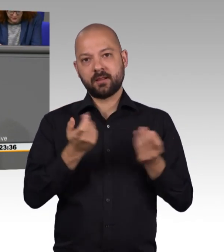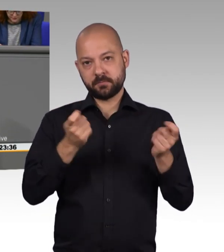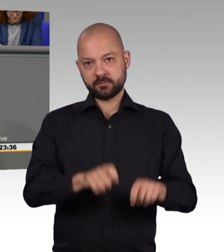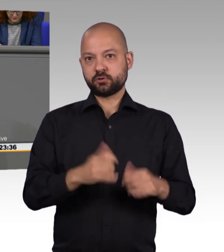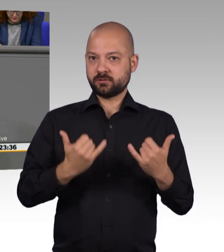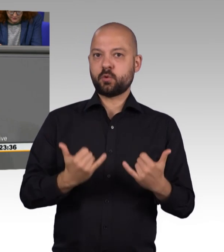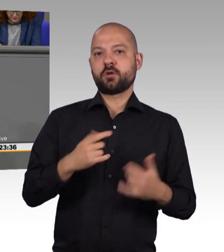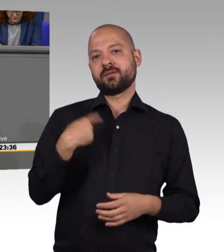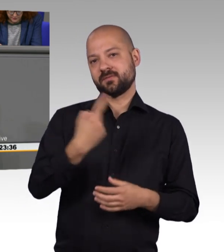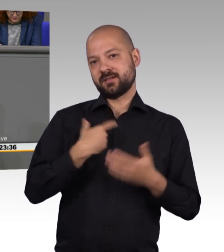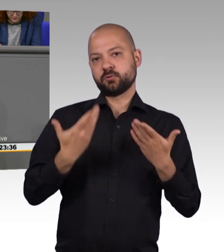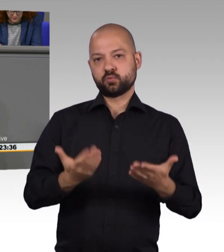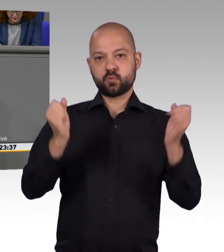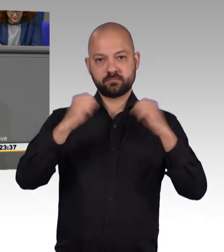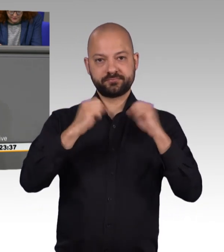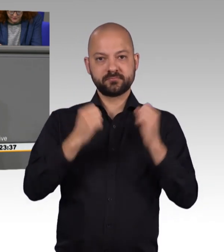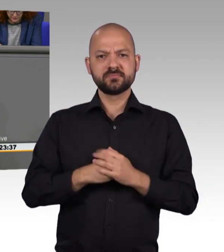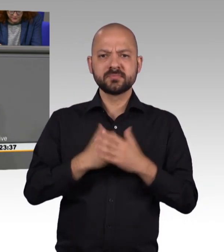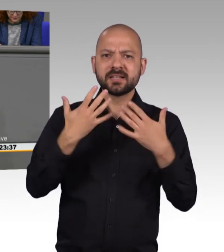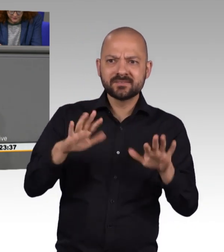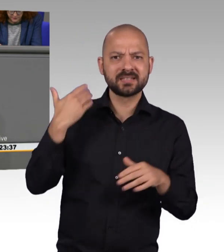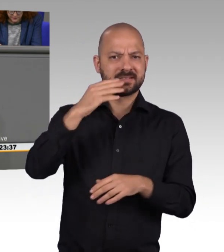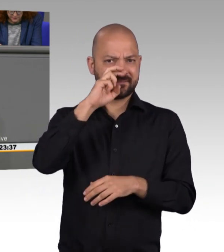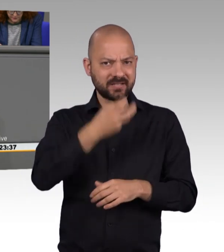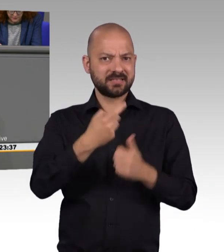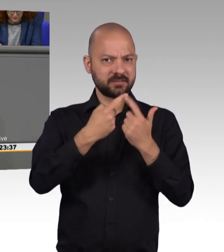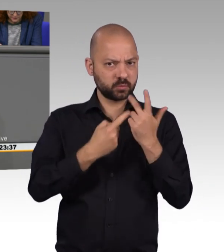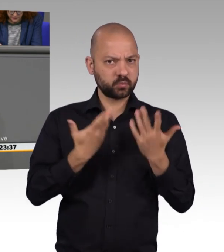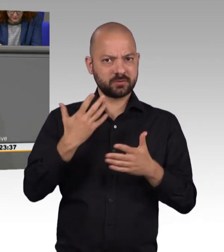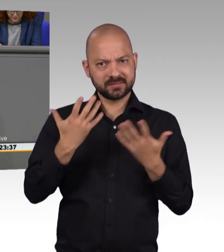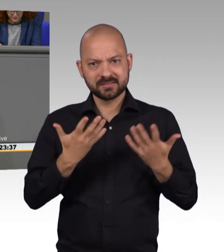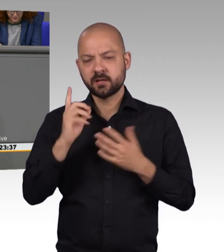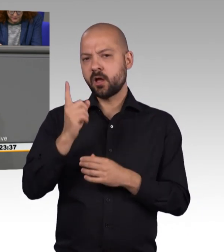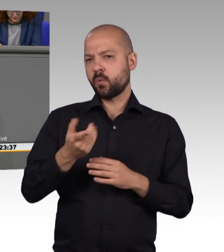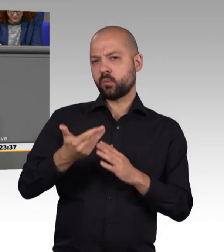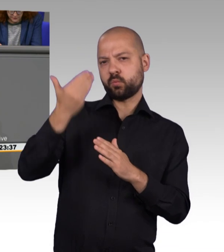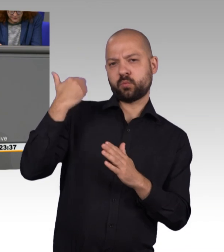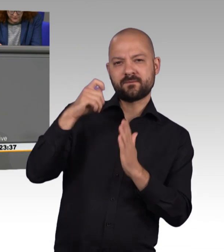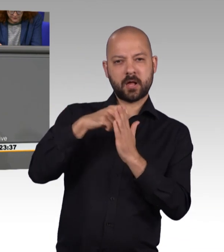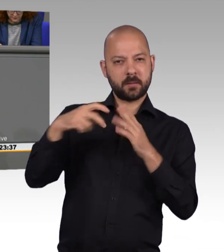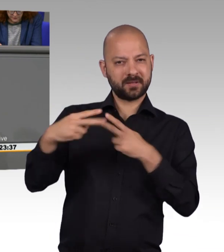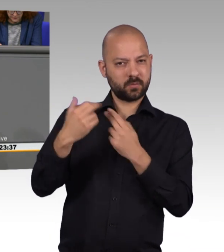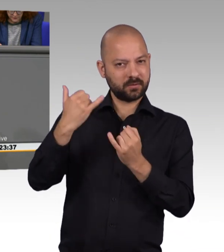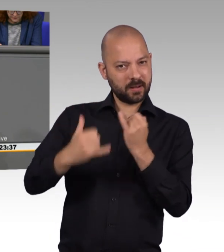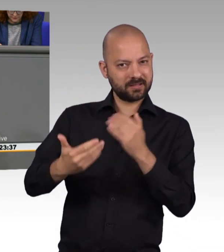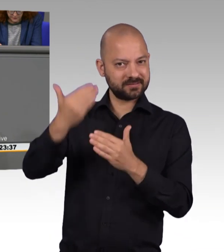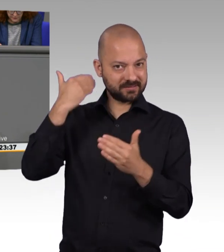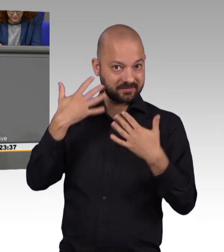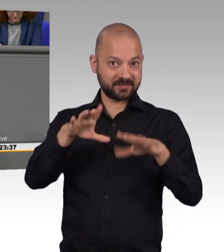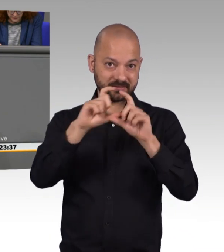Anläufe hat es bereits gegeben. Auch in der letzten Legislaturperiode stand dieses Thema schon auf der Tagesordnung, aber